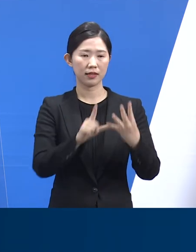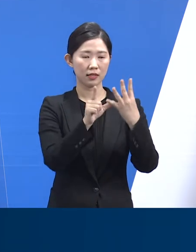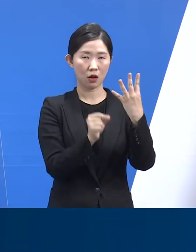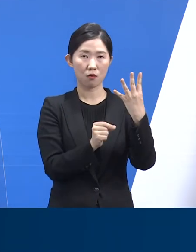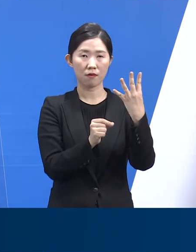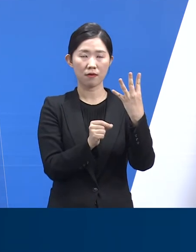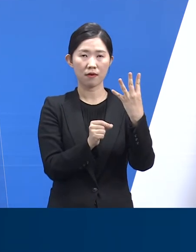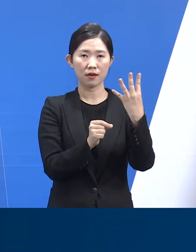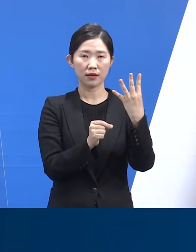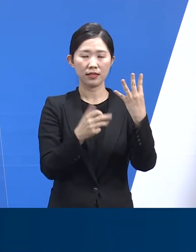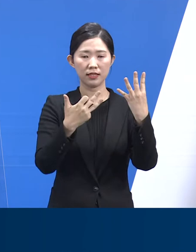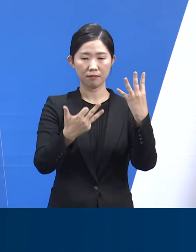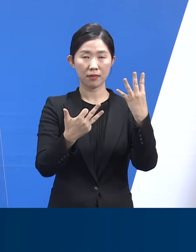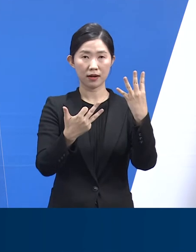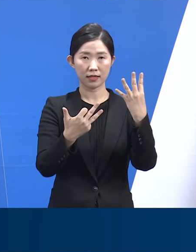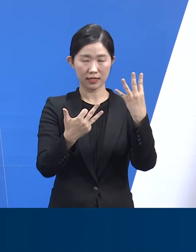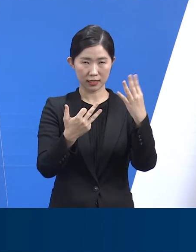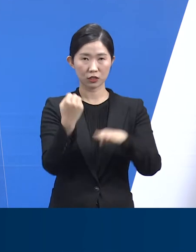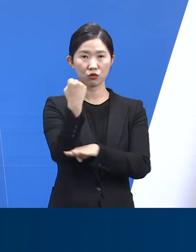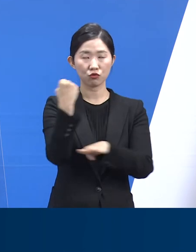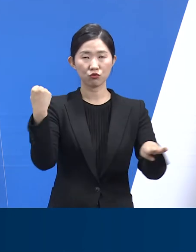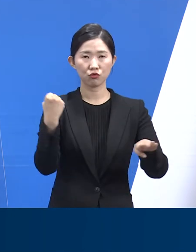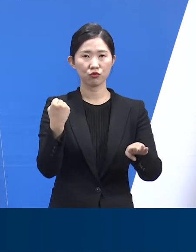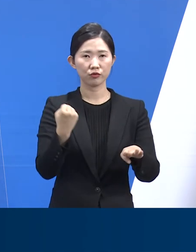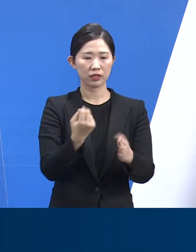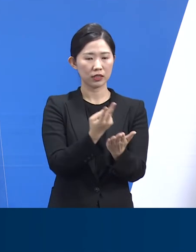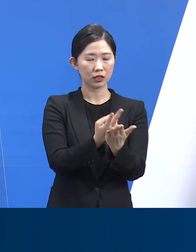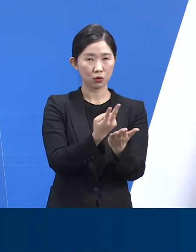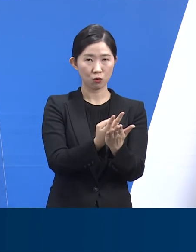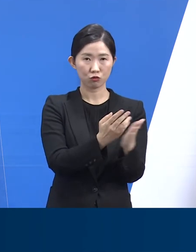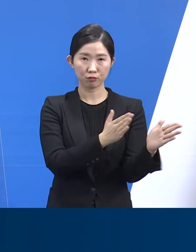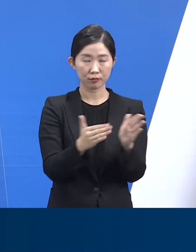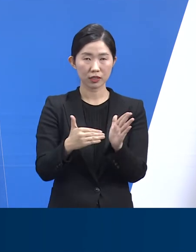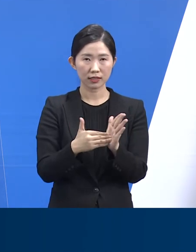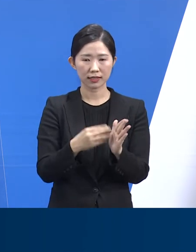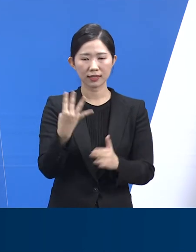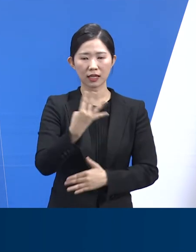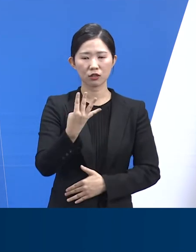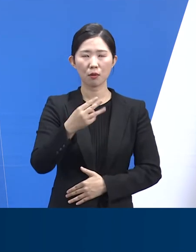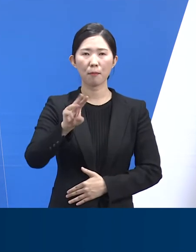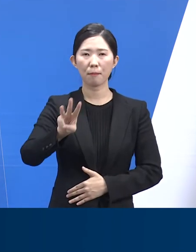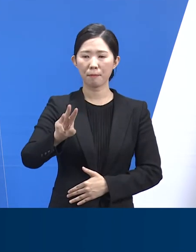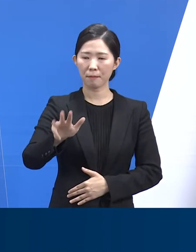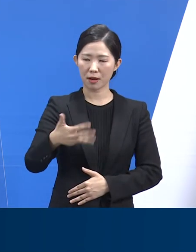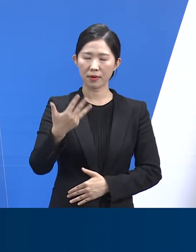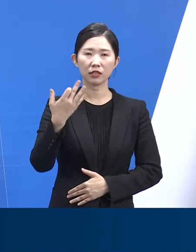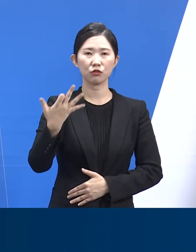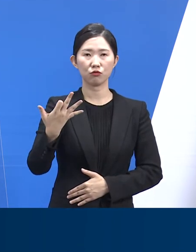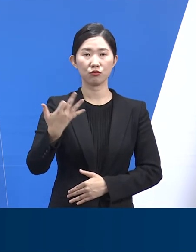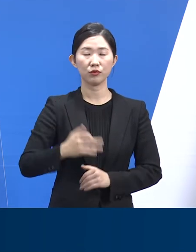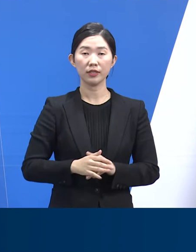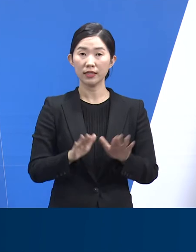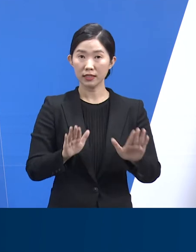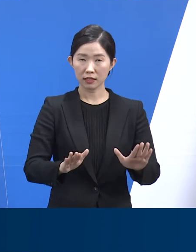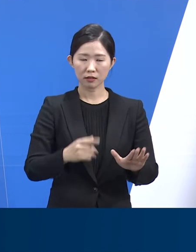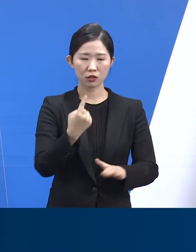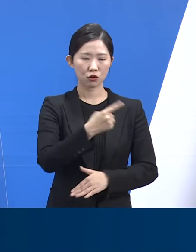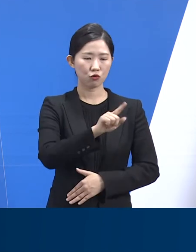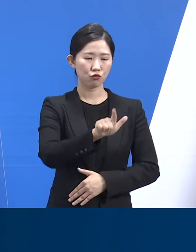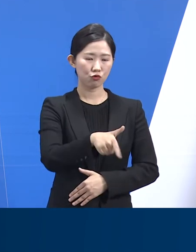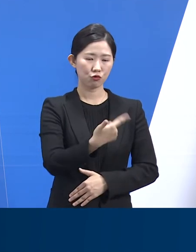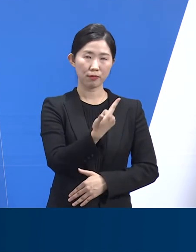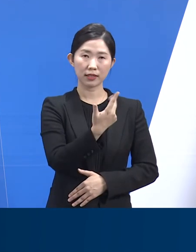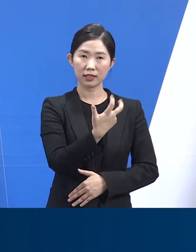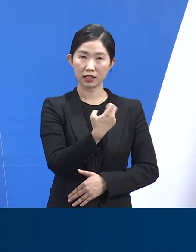18일 20시 기준 도내 의료기관 확보 병상은 4,819명입니다. 현재 1,675명